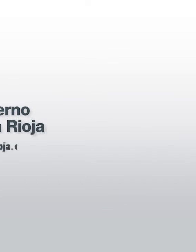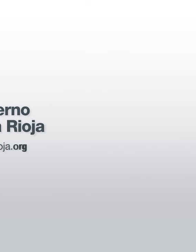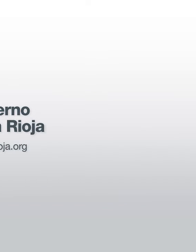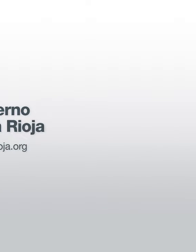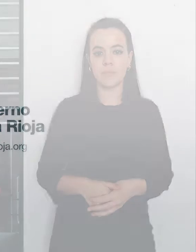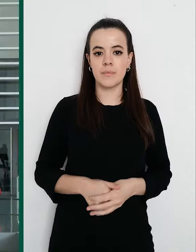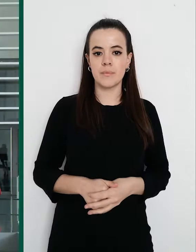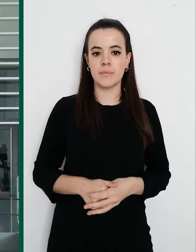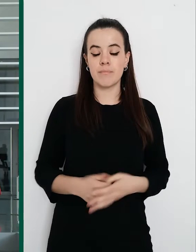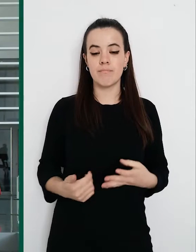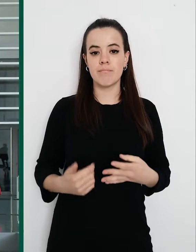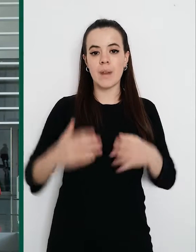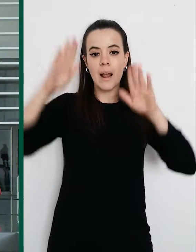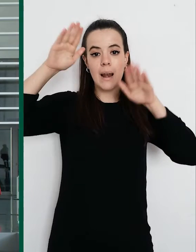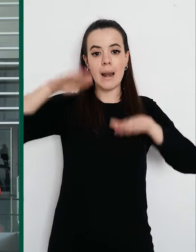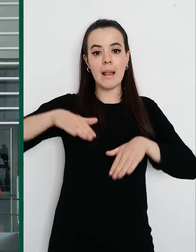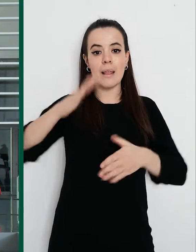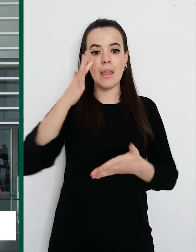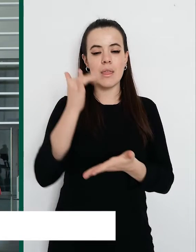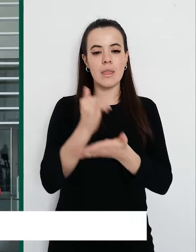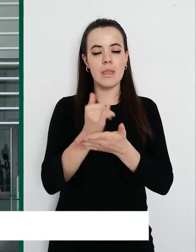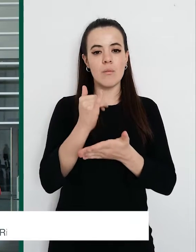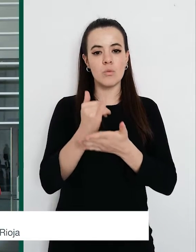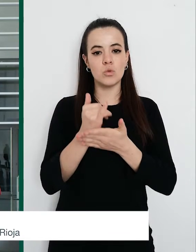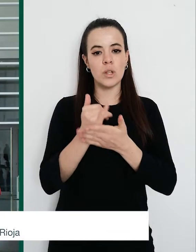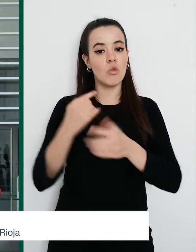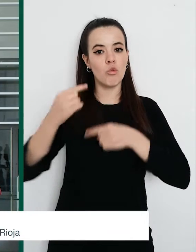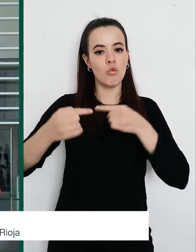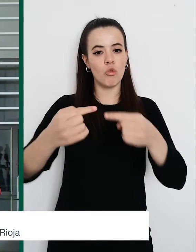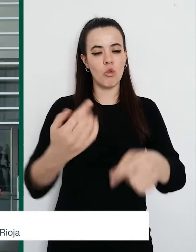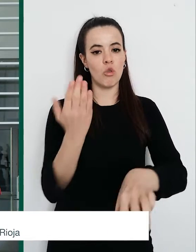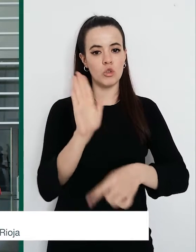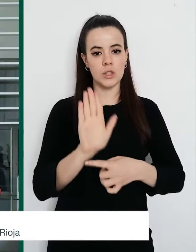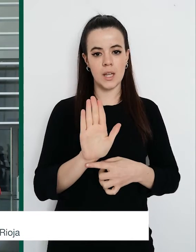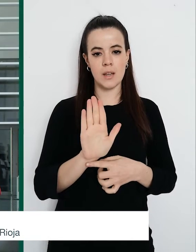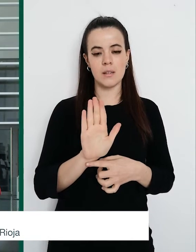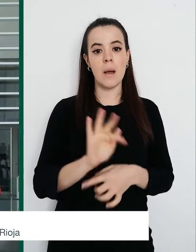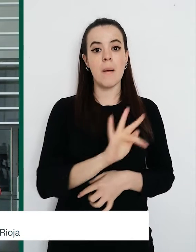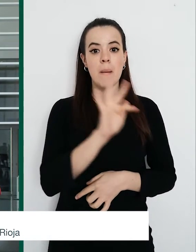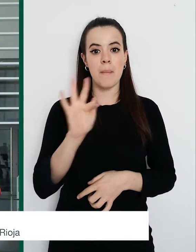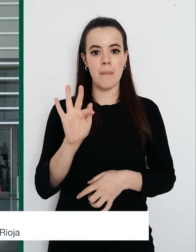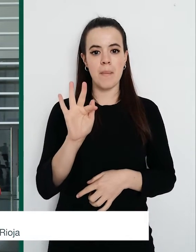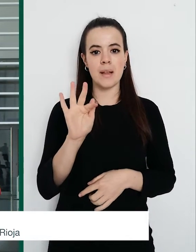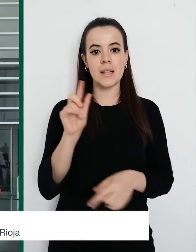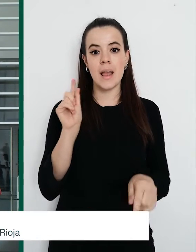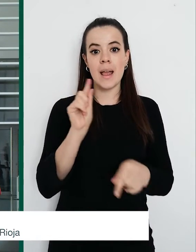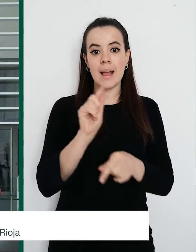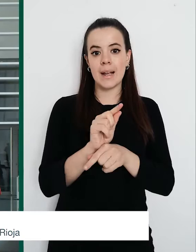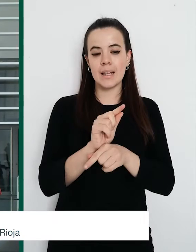La lealtad que han manifestado cada día, esa crítica también constructiva que han